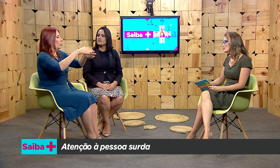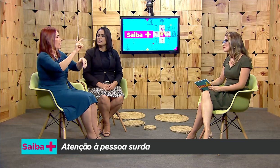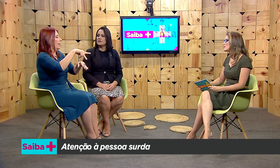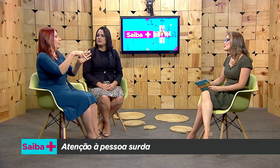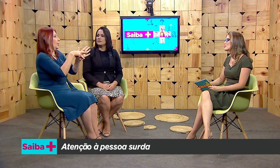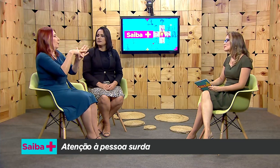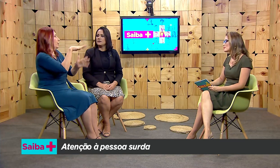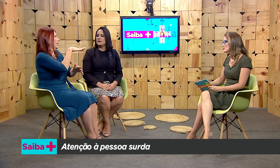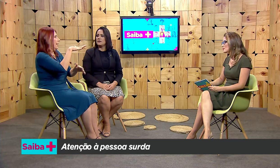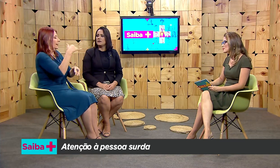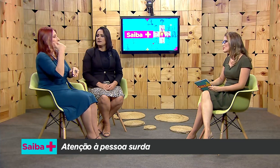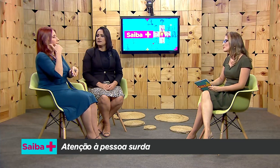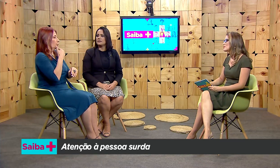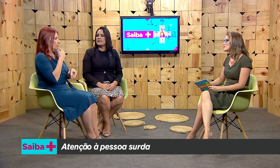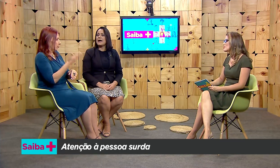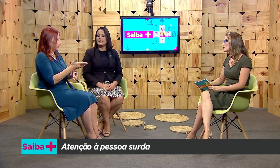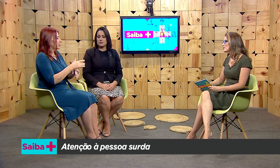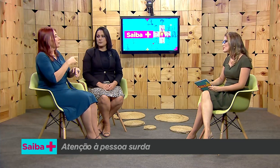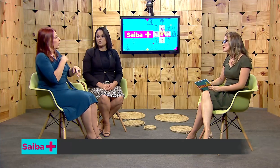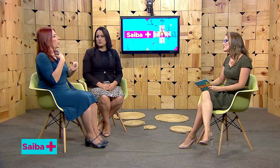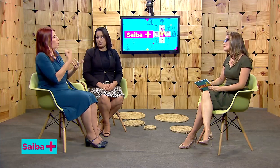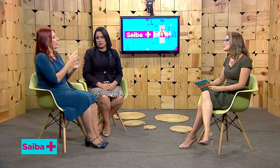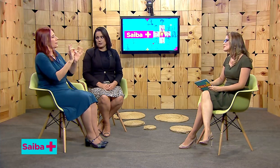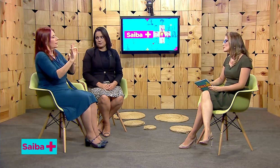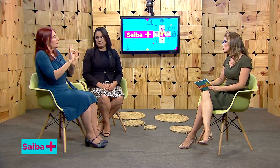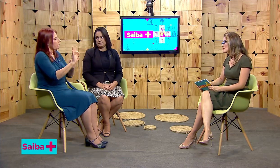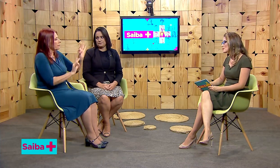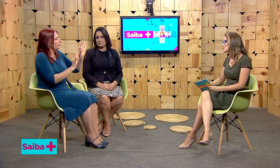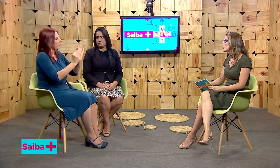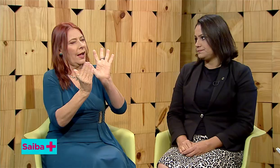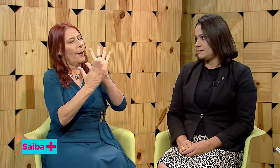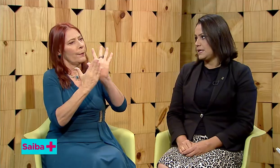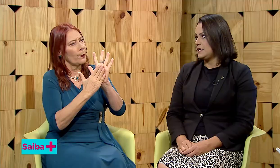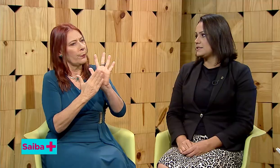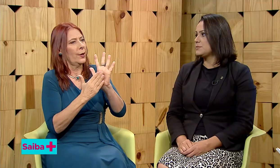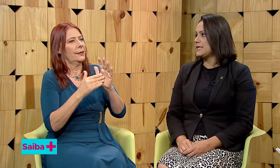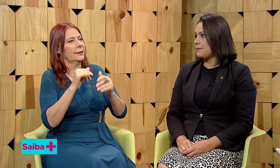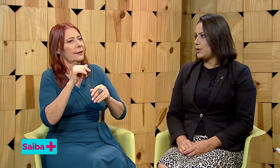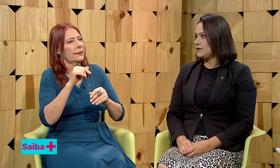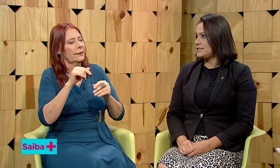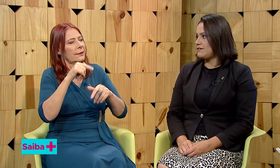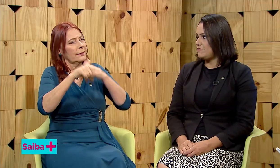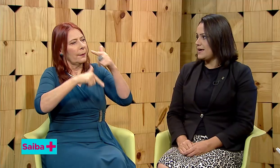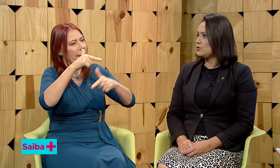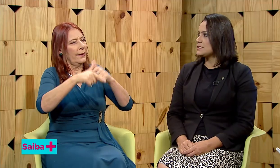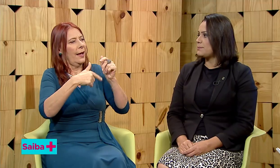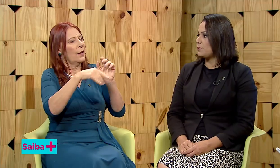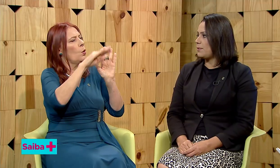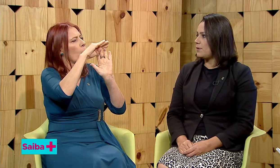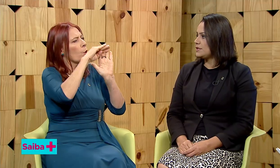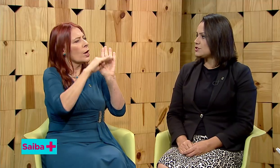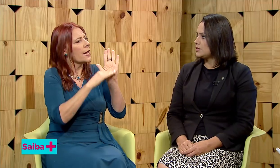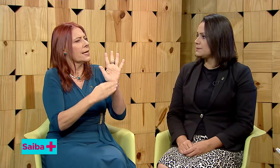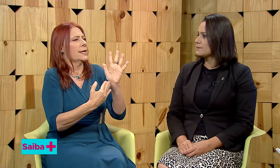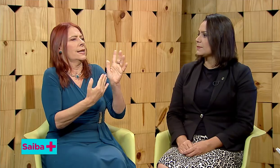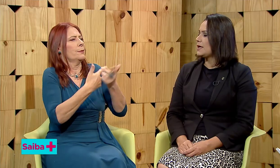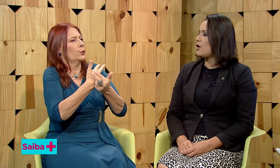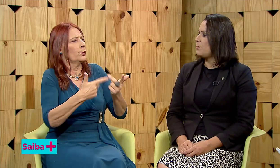da área das pessoas surdas. Estamos elaborando esse evento, essa proposta. É um